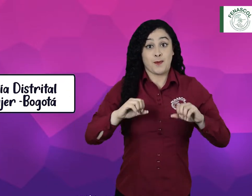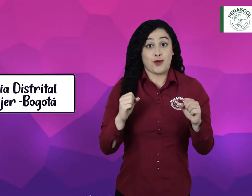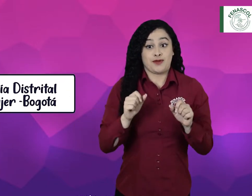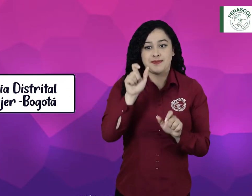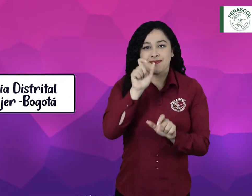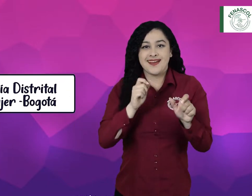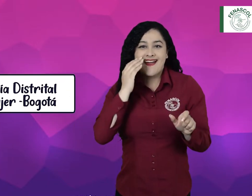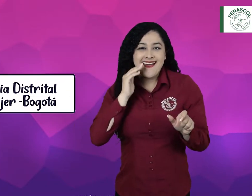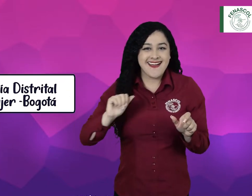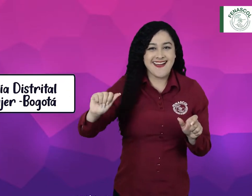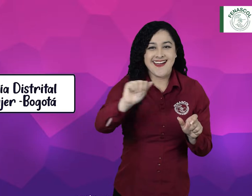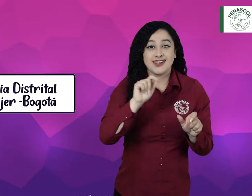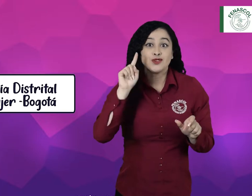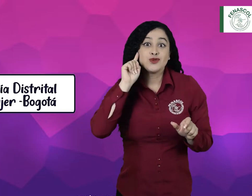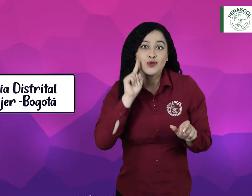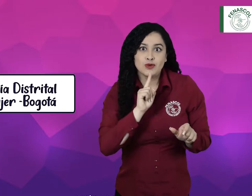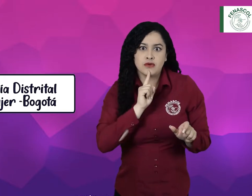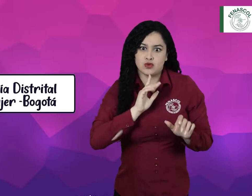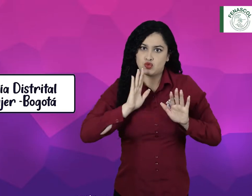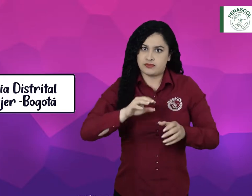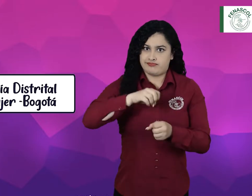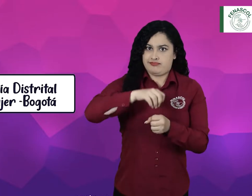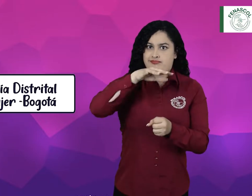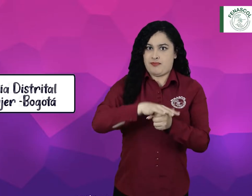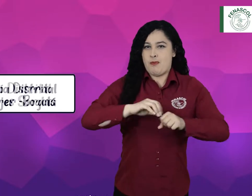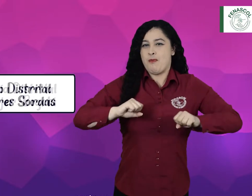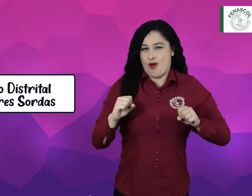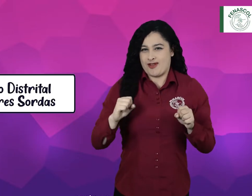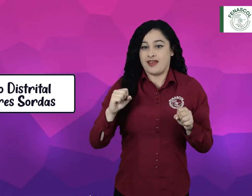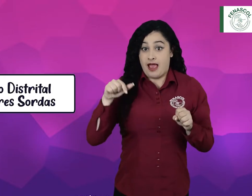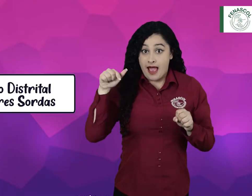la tercera versión del Foro Distrital de la Mujer Sorda.